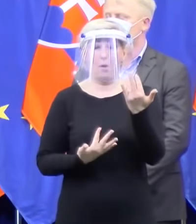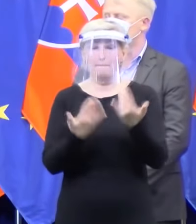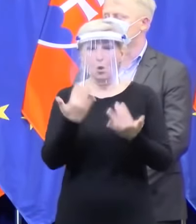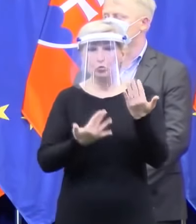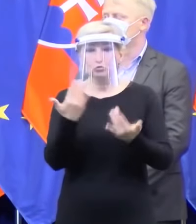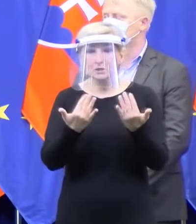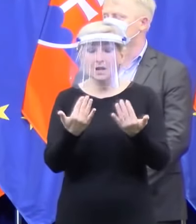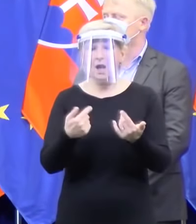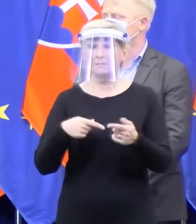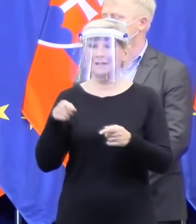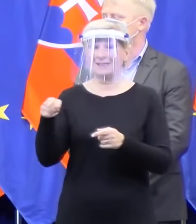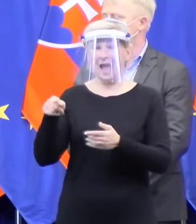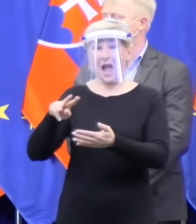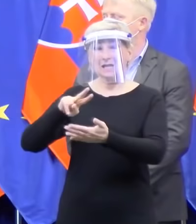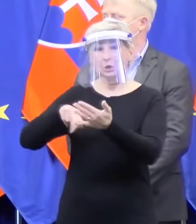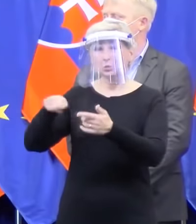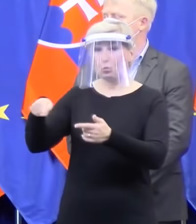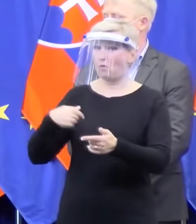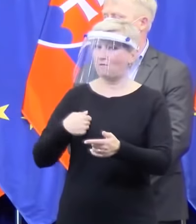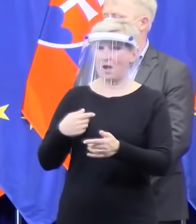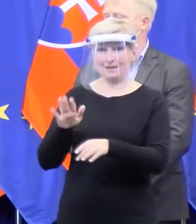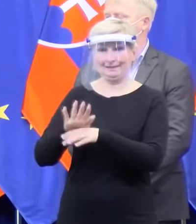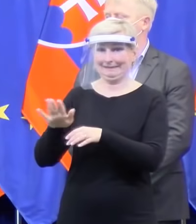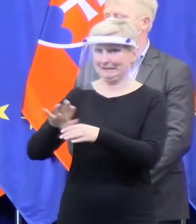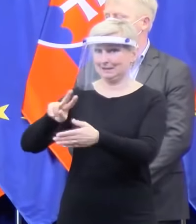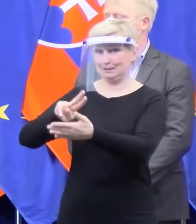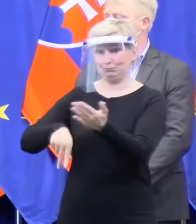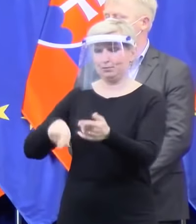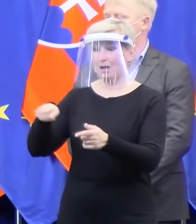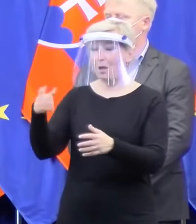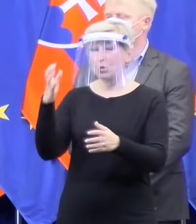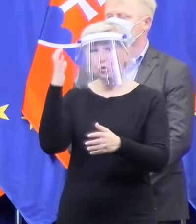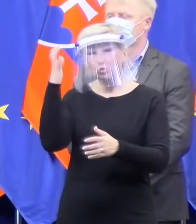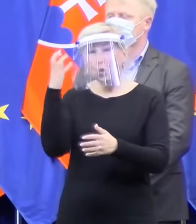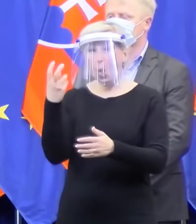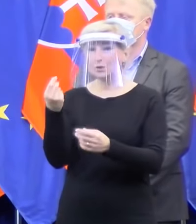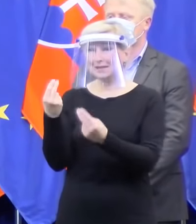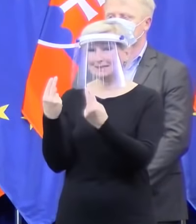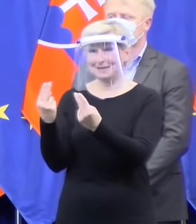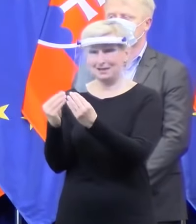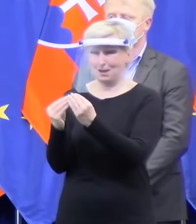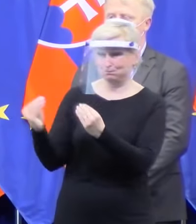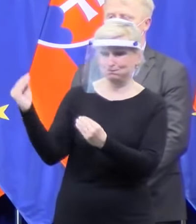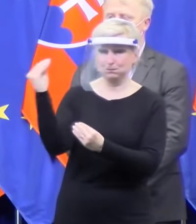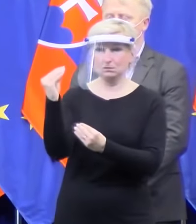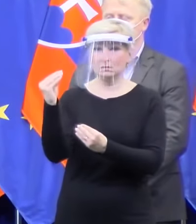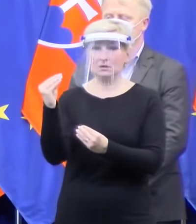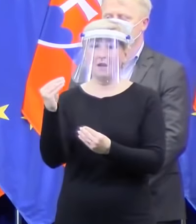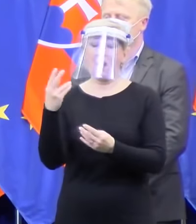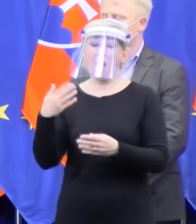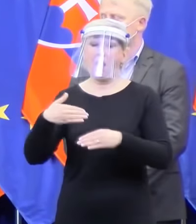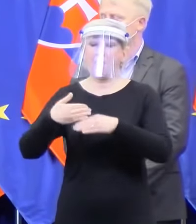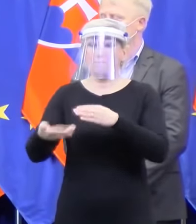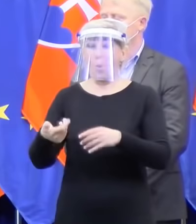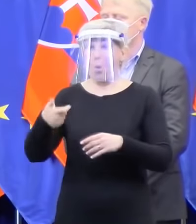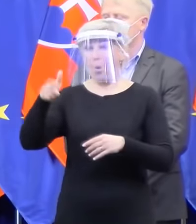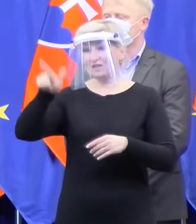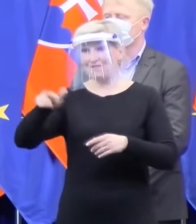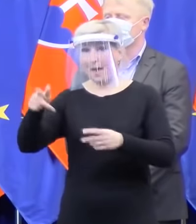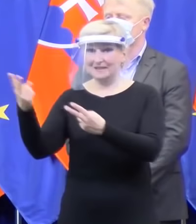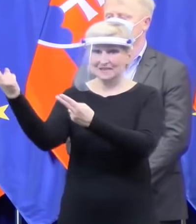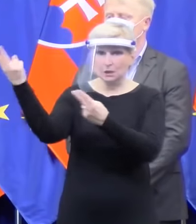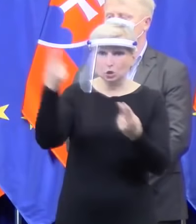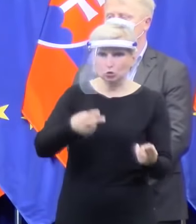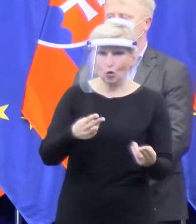to za zlodejské ceny. Na druhej strane, ak by nám to doviezli za dva mesiace a tak, či tak by nám to vyfakturovali, tak lepšie radšej teraz